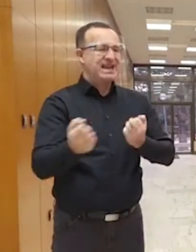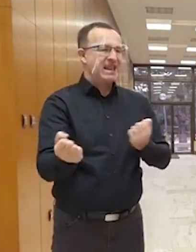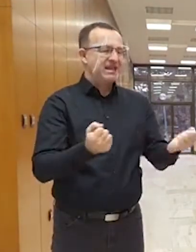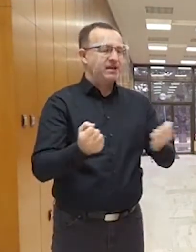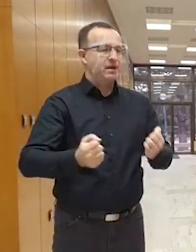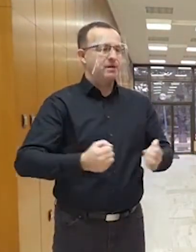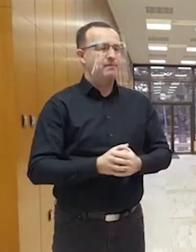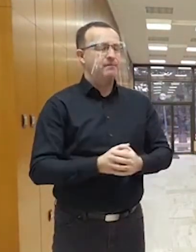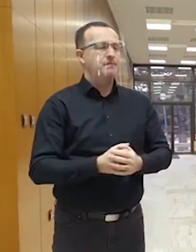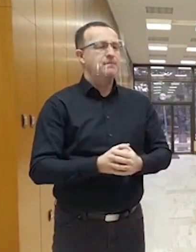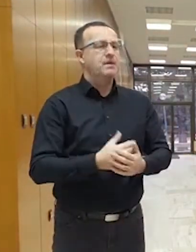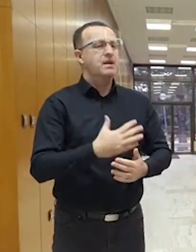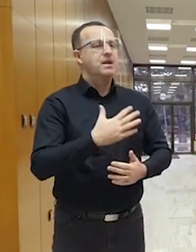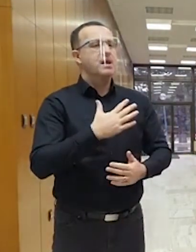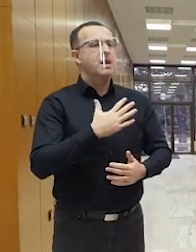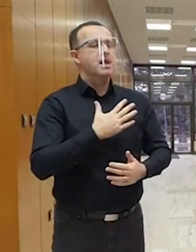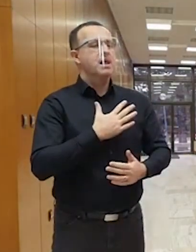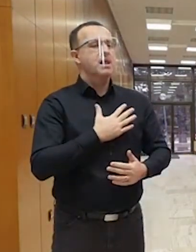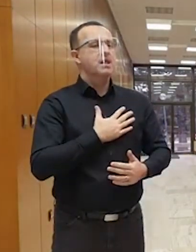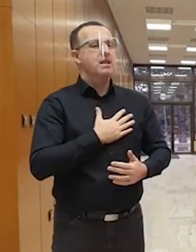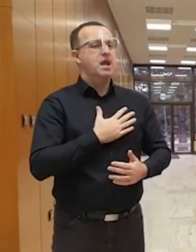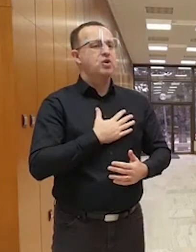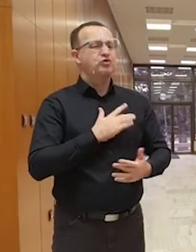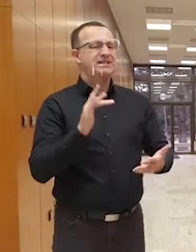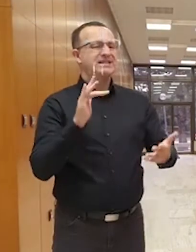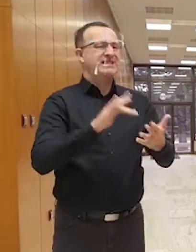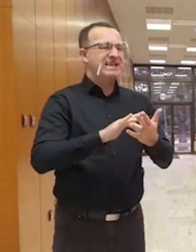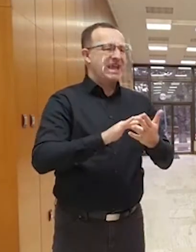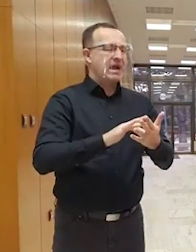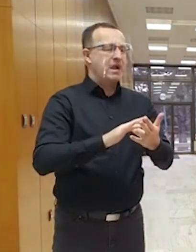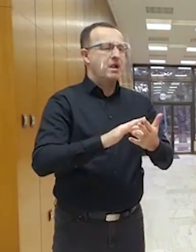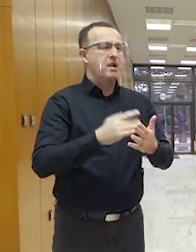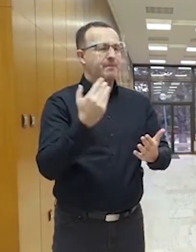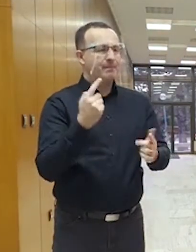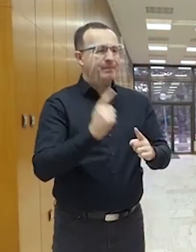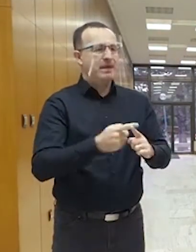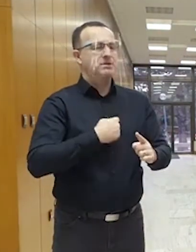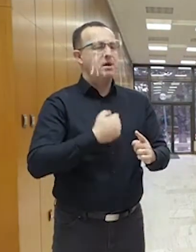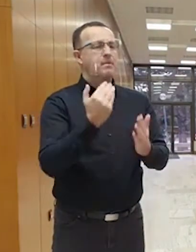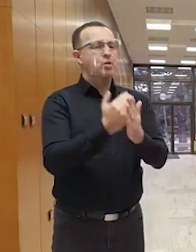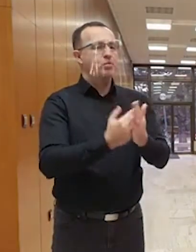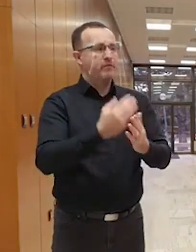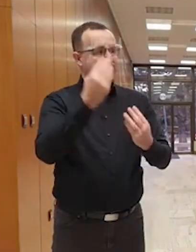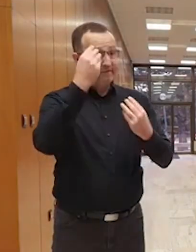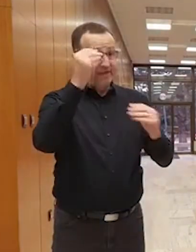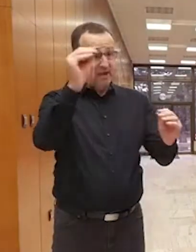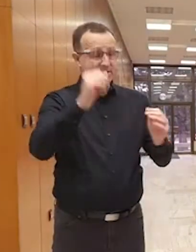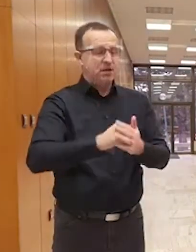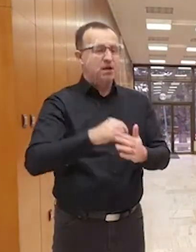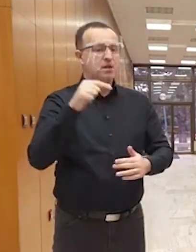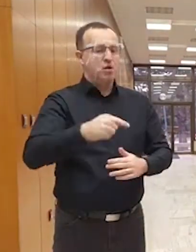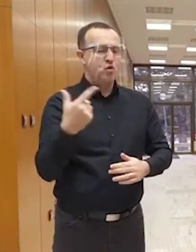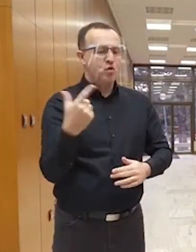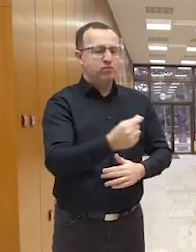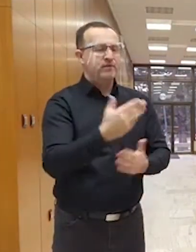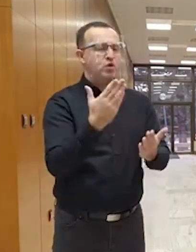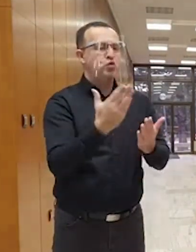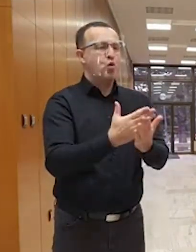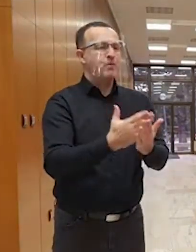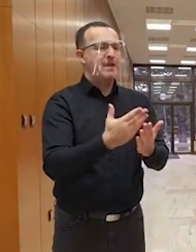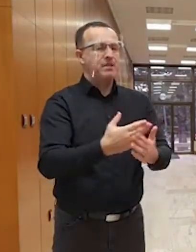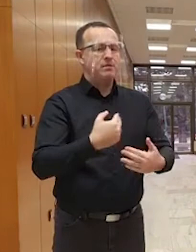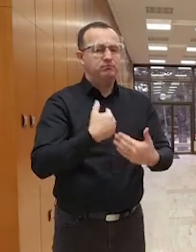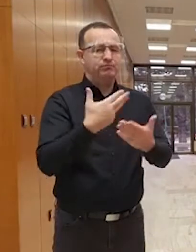našim cieľom je, aby následne, presne v duchu programového vyhlásenia vlády, sme tieto dokumenty posunuli do